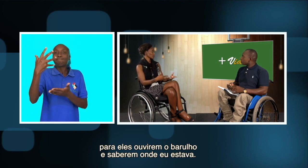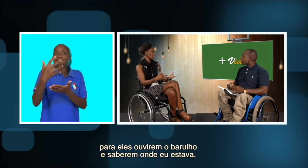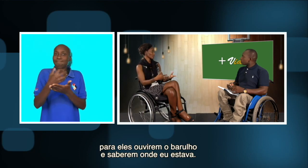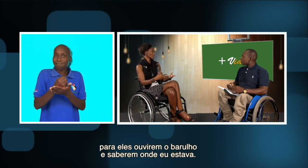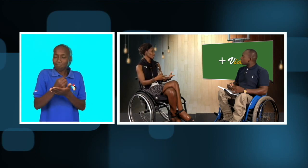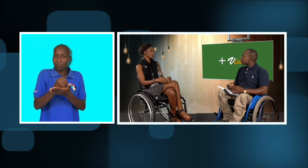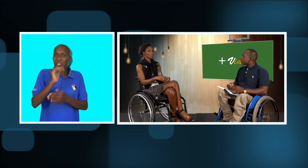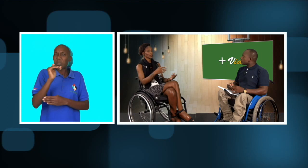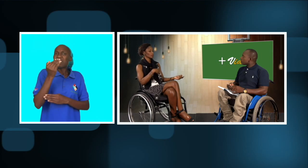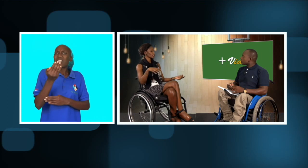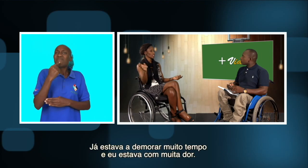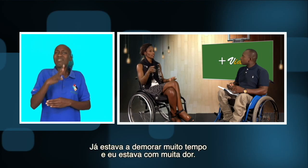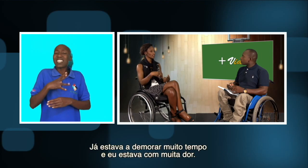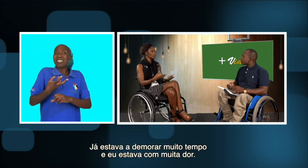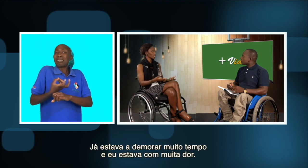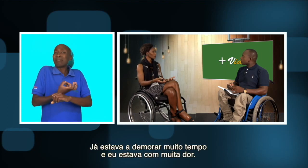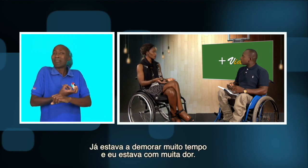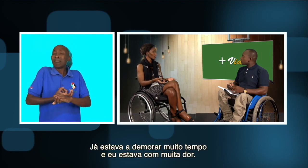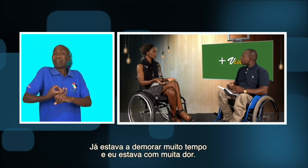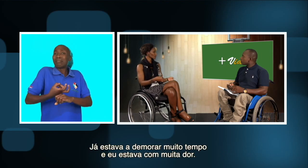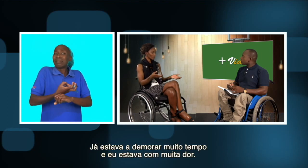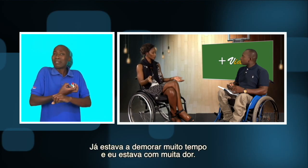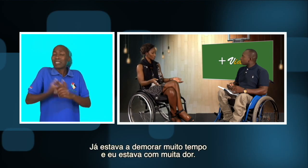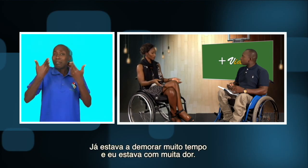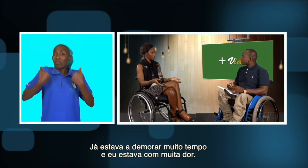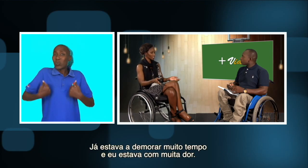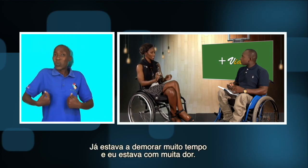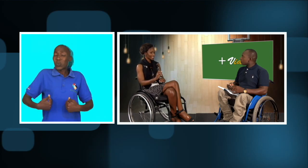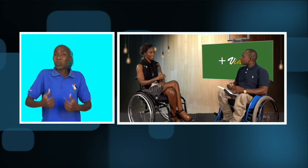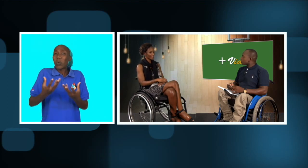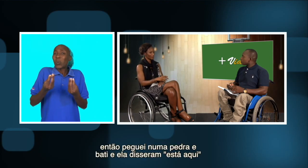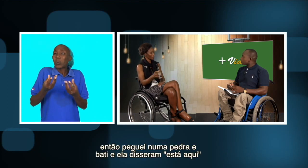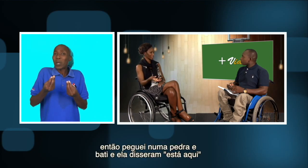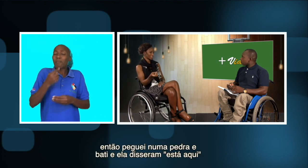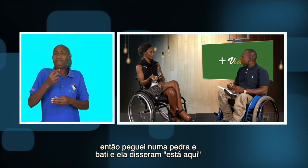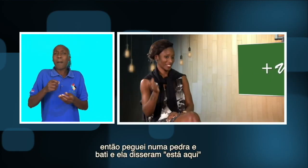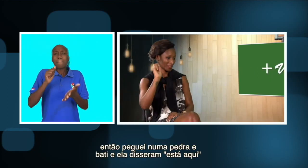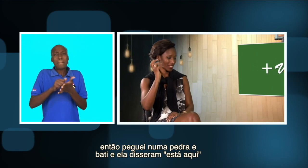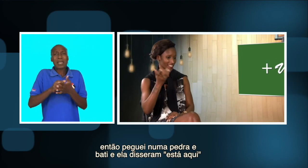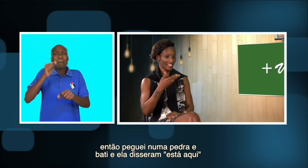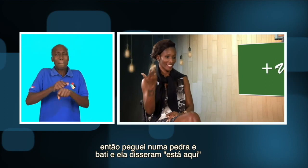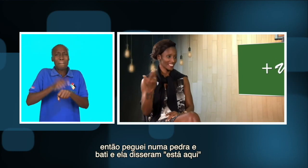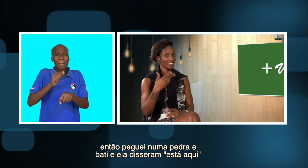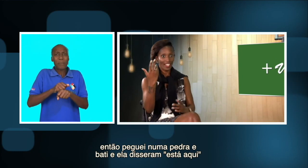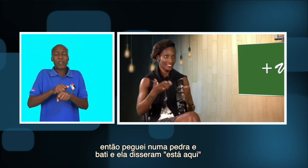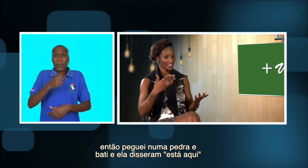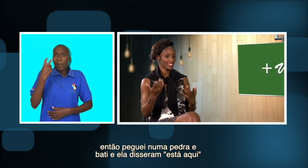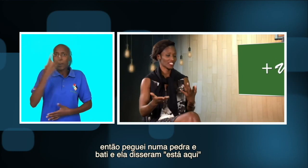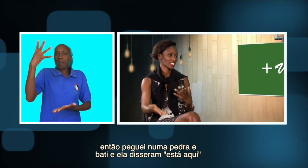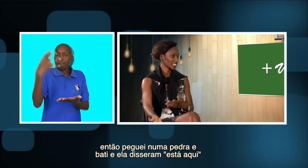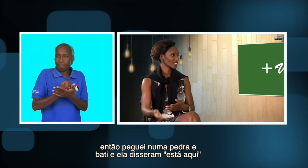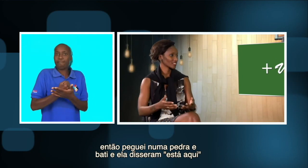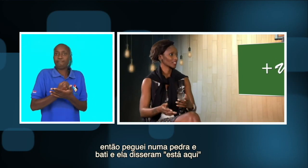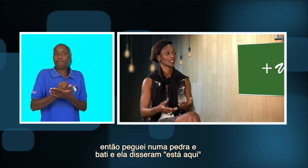é que eu estava. Porque aquilo também já estava a demorar muito tempo e eu estava com muita dor. Então, peguei na pedra e bati. E eles disseram, ah, sim,